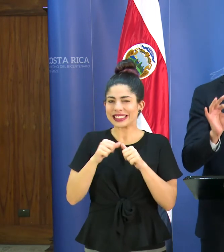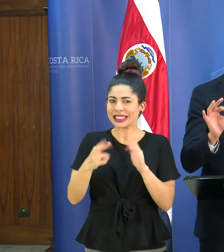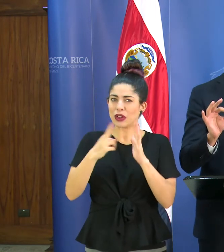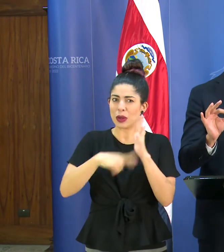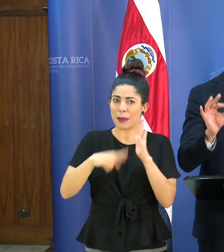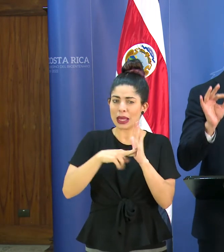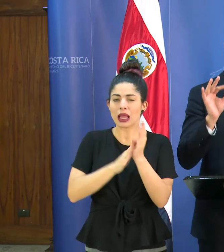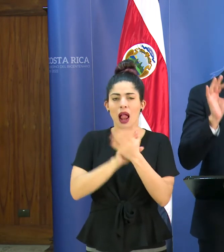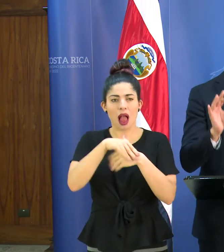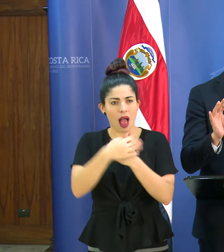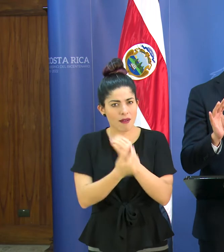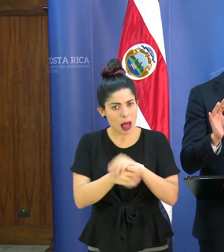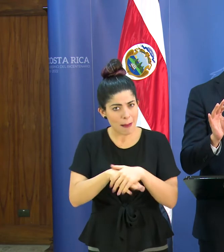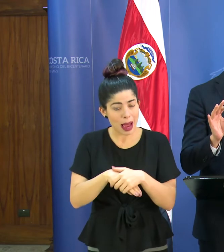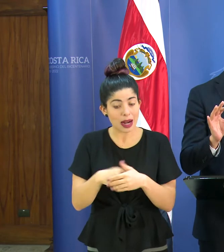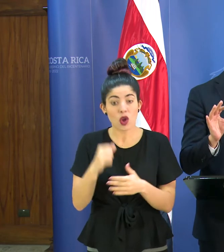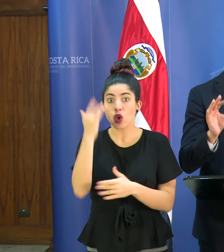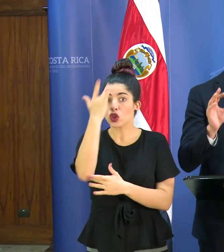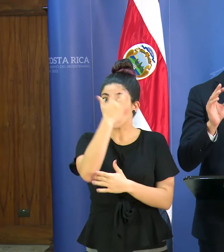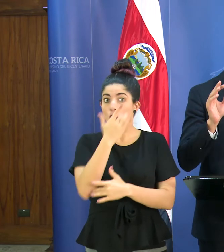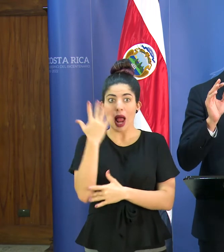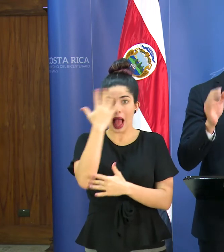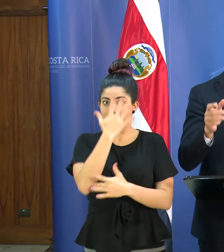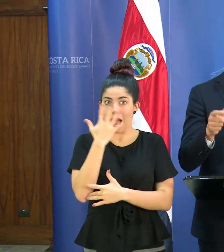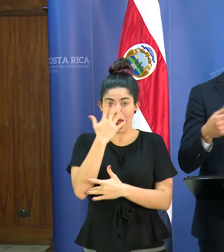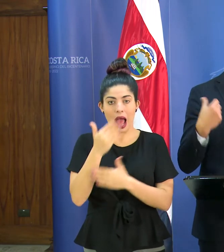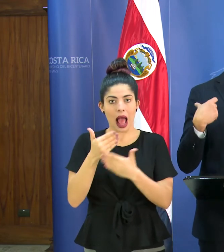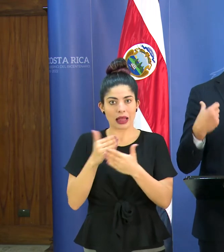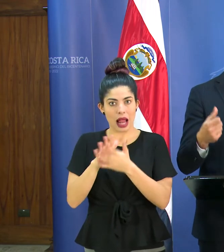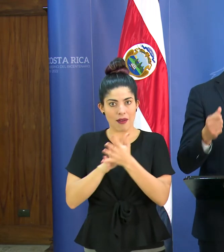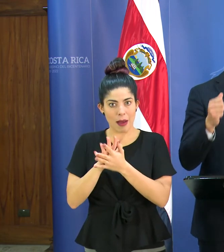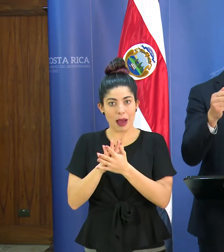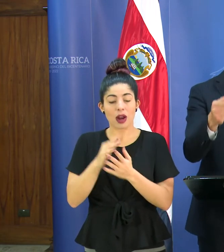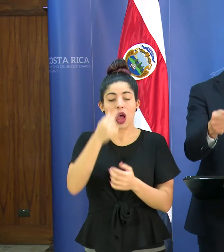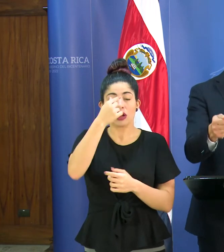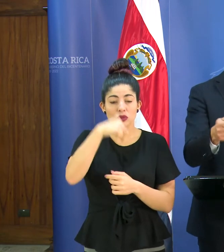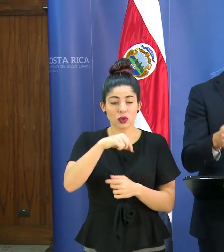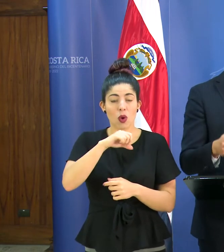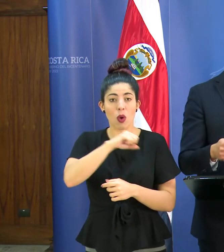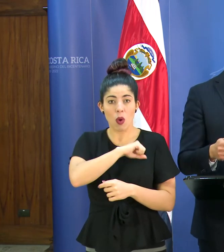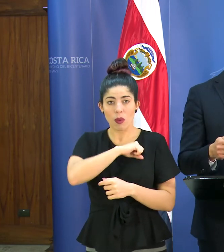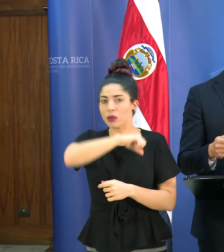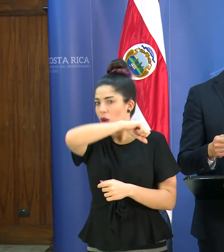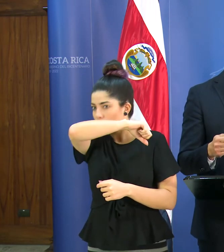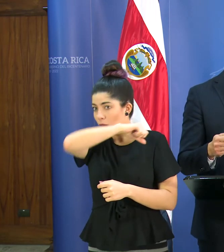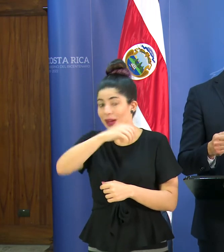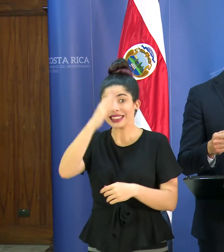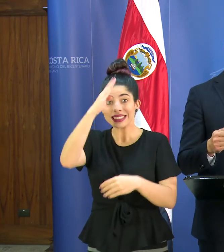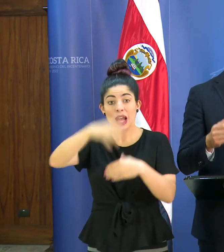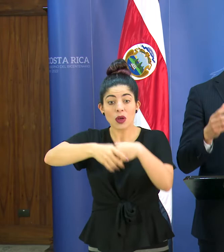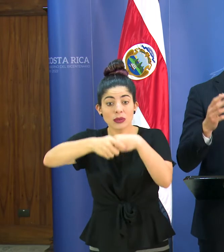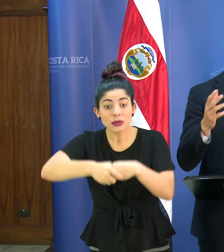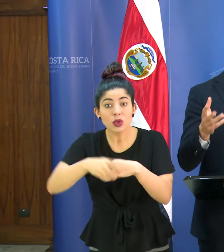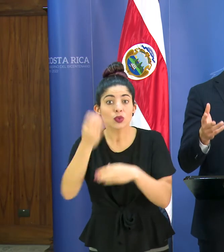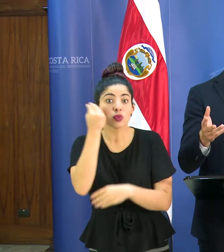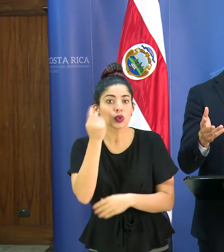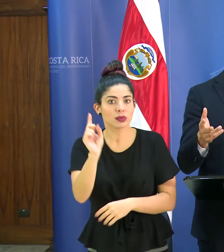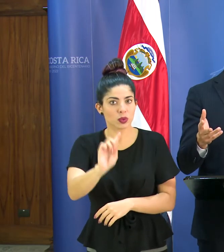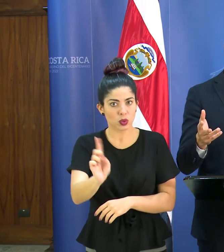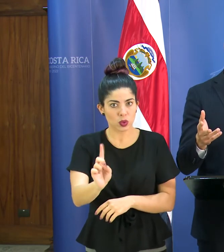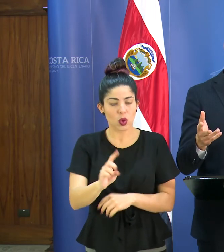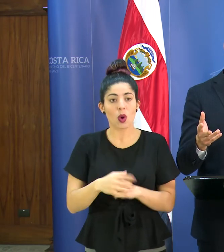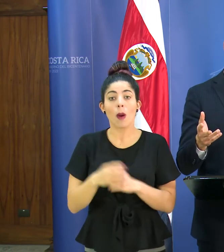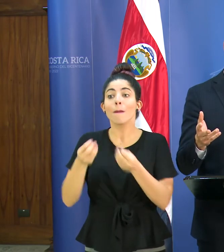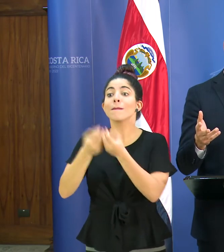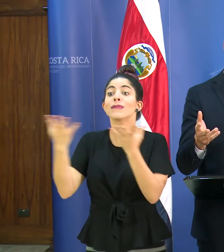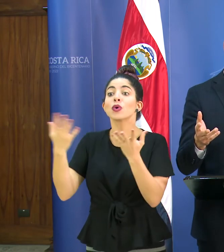El lavado de manos, antes de tocarnos la cara, el protocolo de estornuditos, no saludar con la mano, con el beso, no ir a